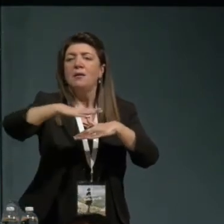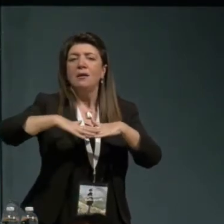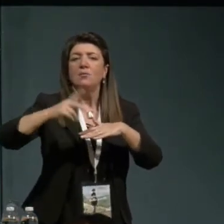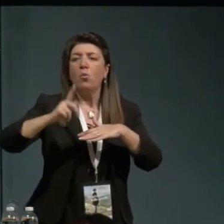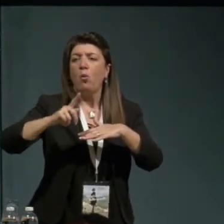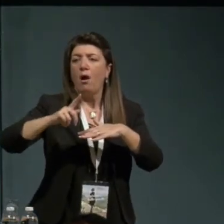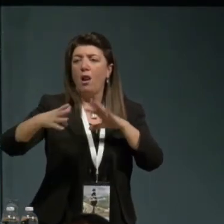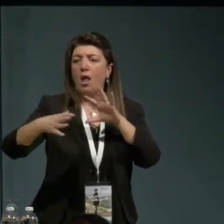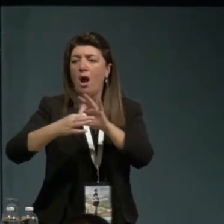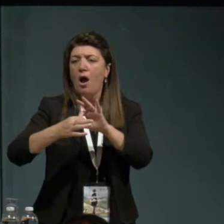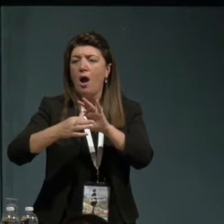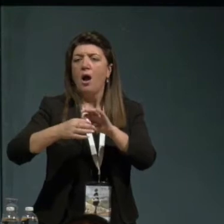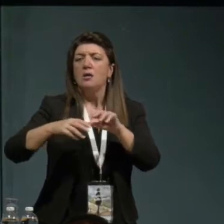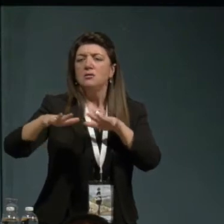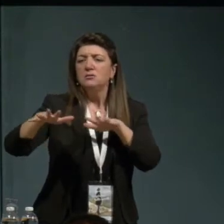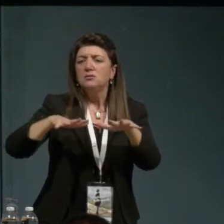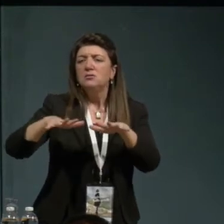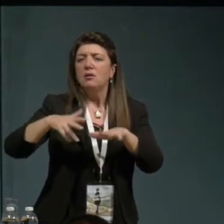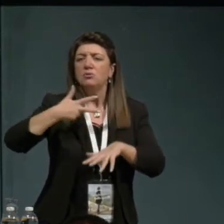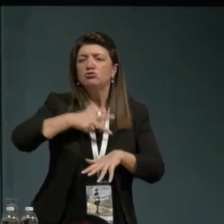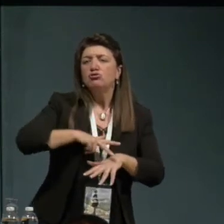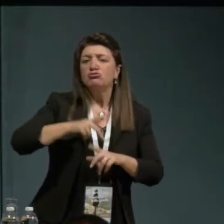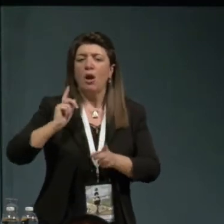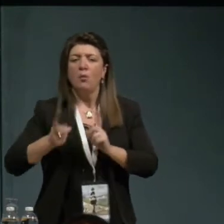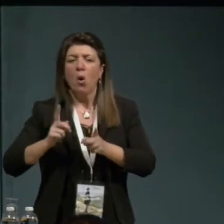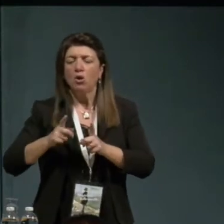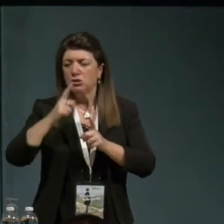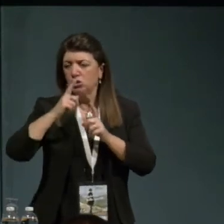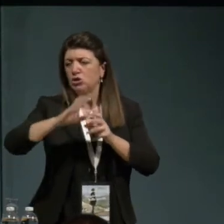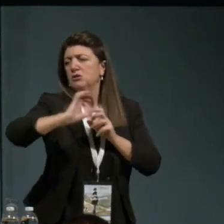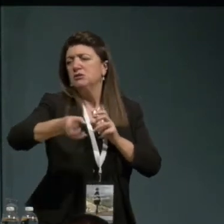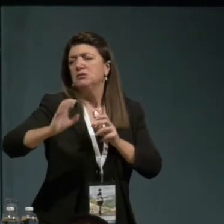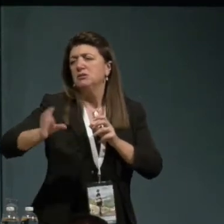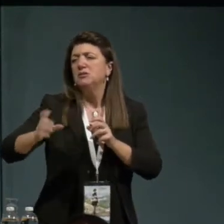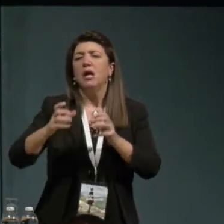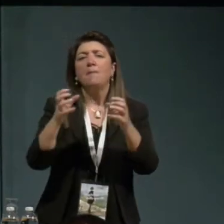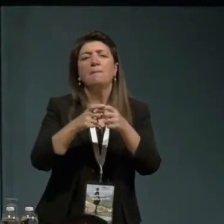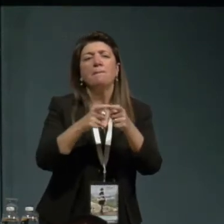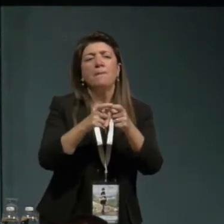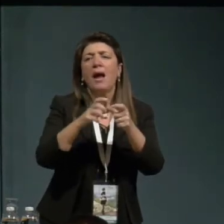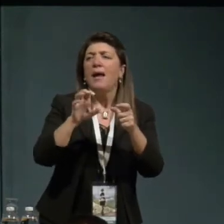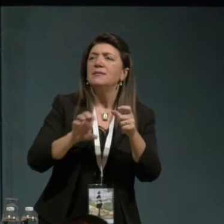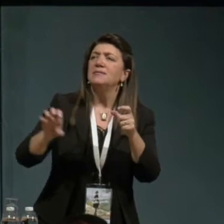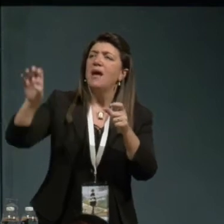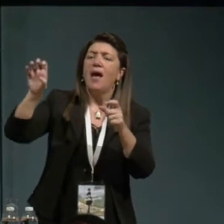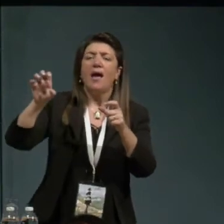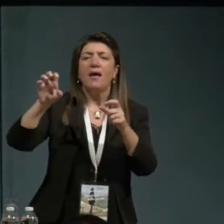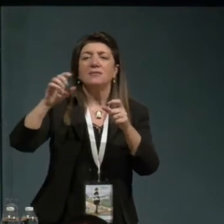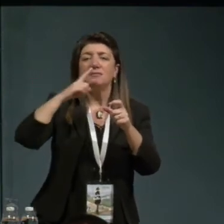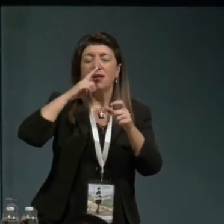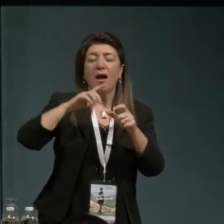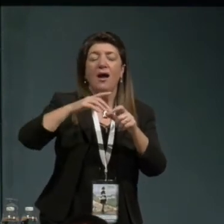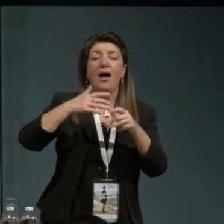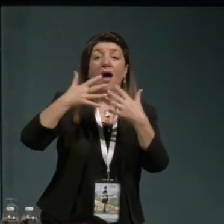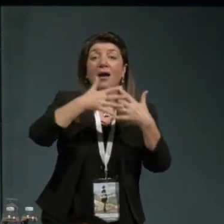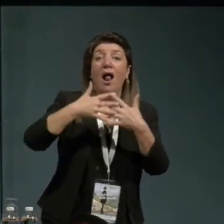differenti nei paesi dell'est, nella California in Egitto democratici,